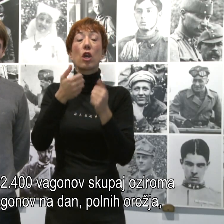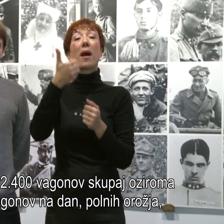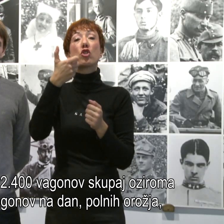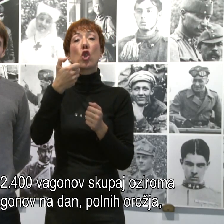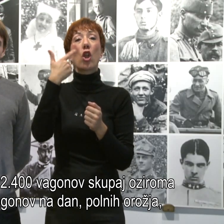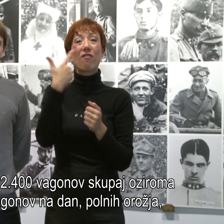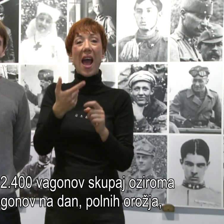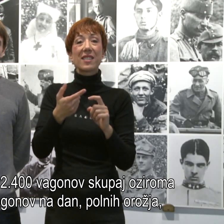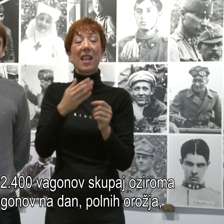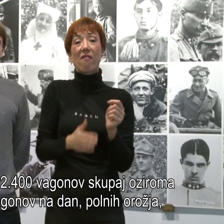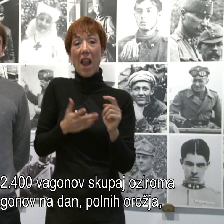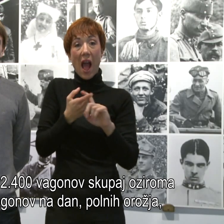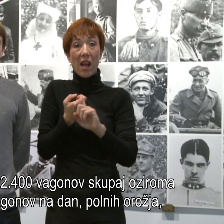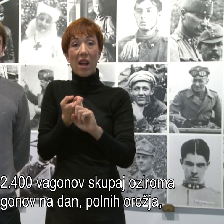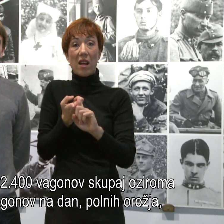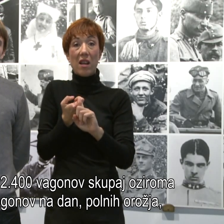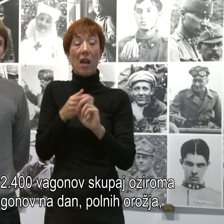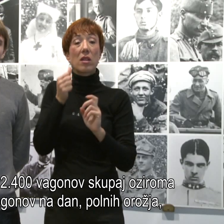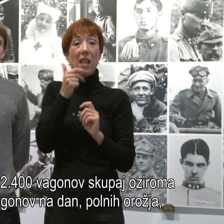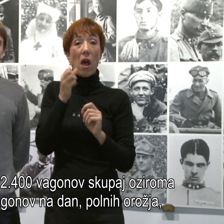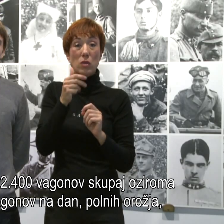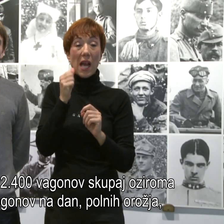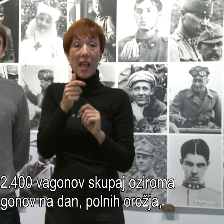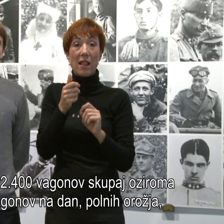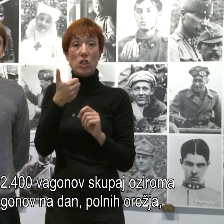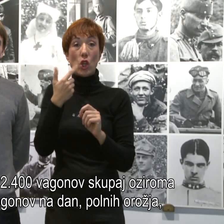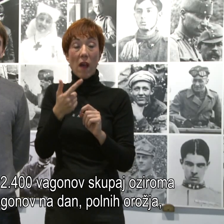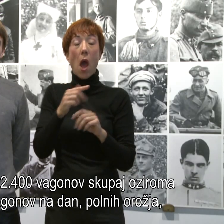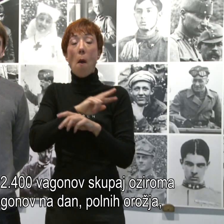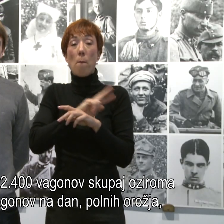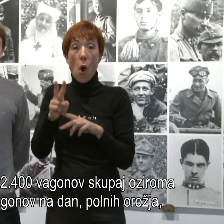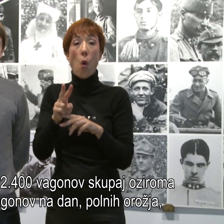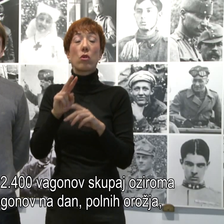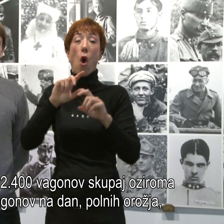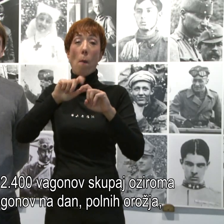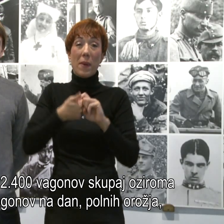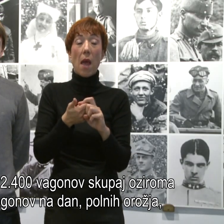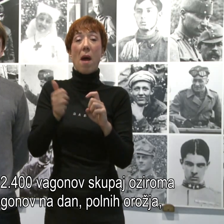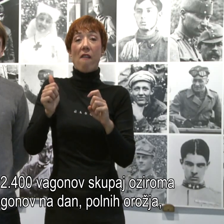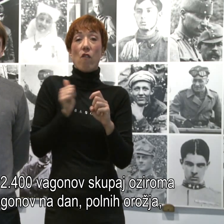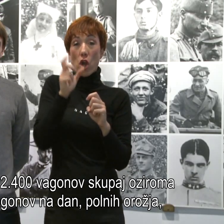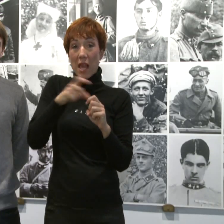polnih opreme in vojakov za pripravljenih za boj za 12. soško ofenzivo.